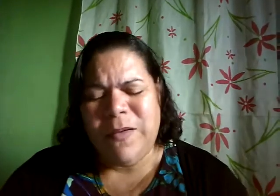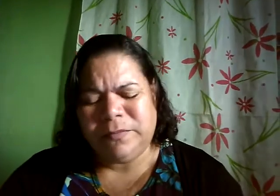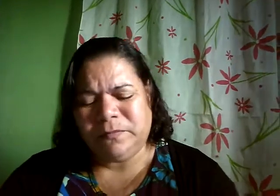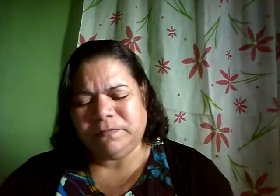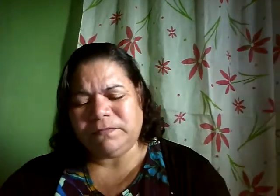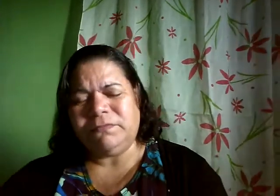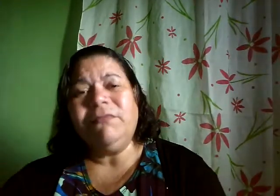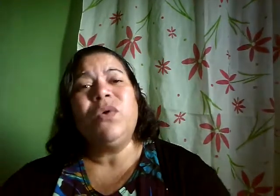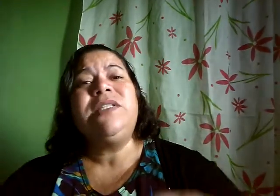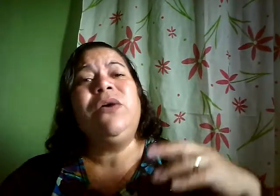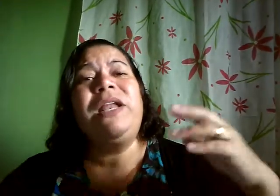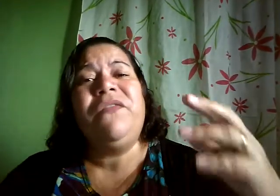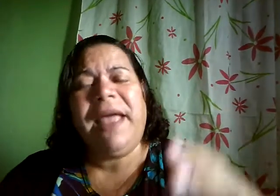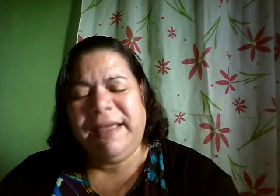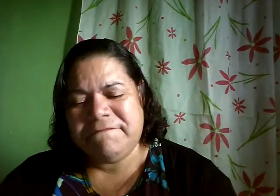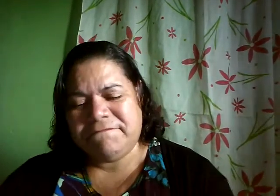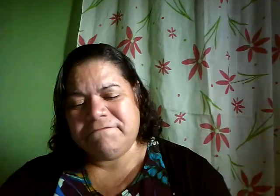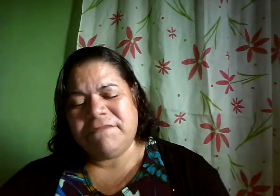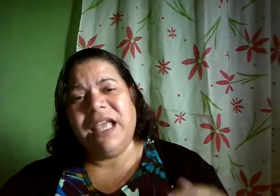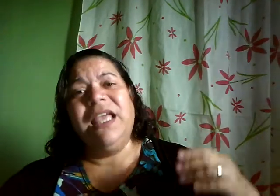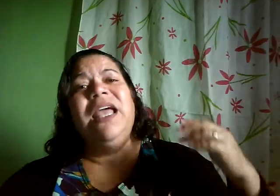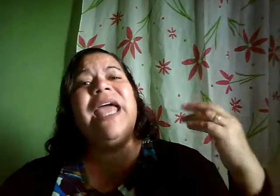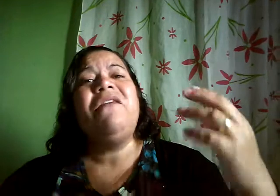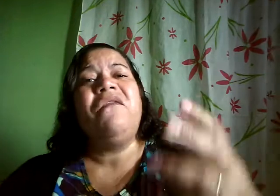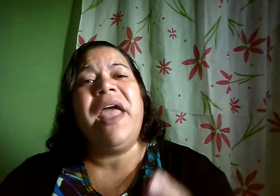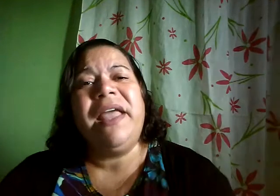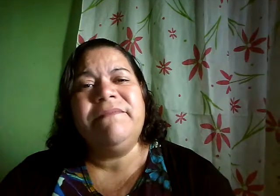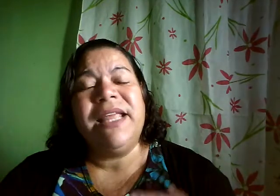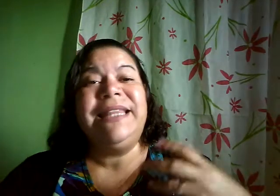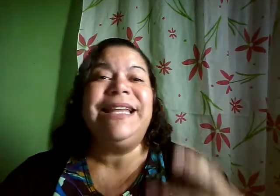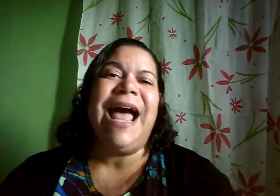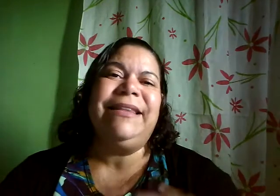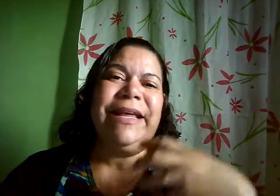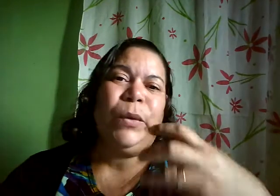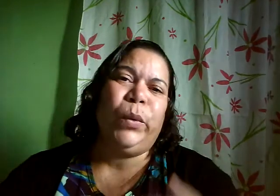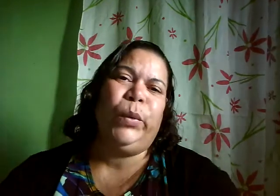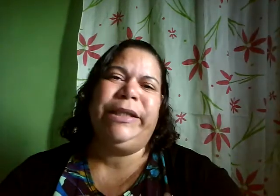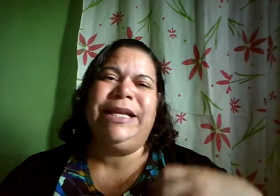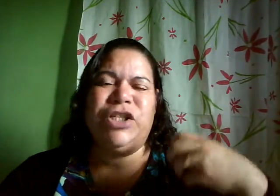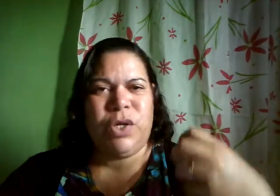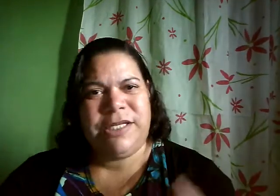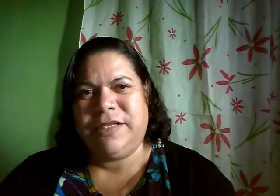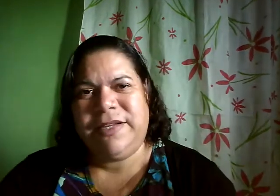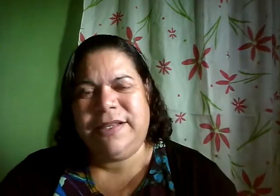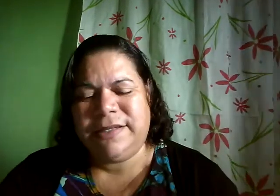o Senhor ele vem ele vem e trata e cuida de nossas vidas